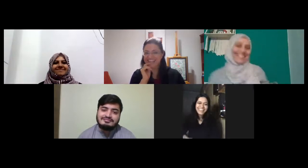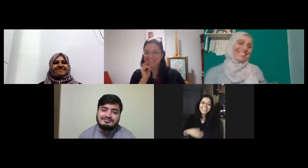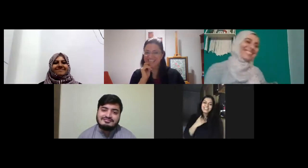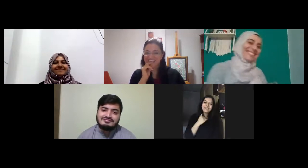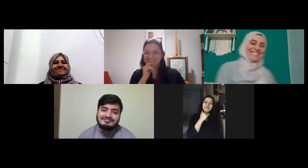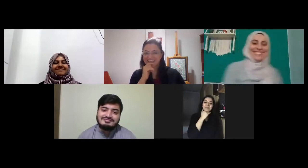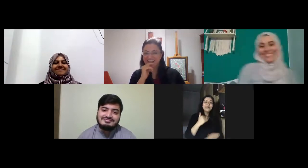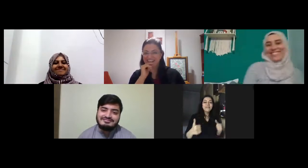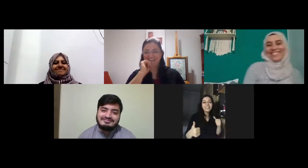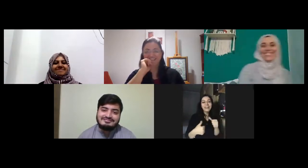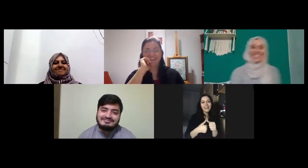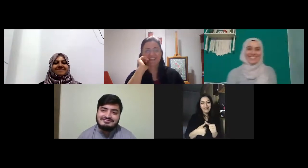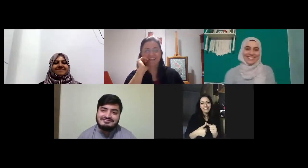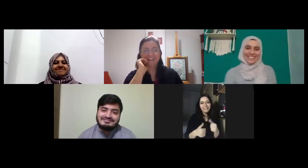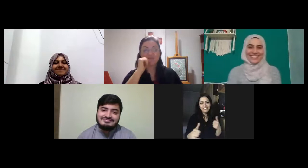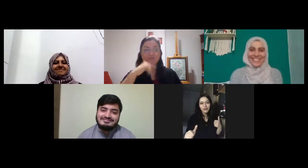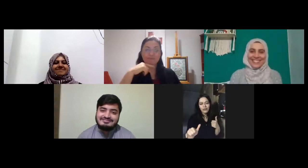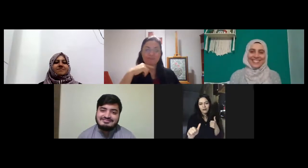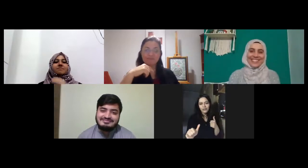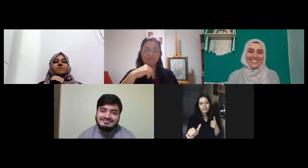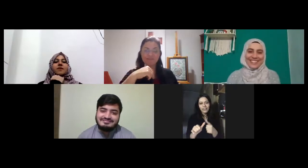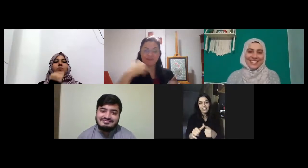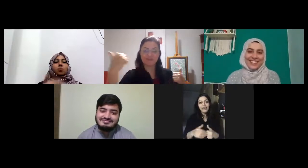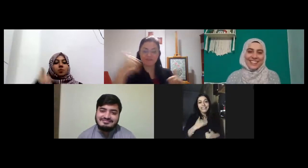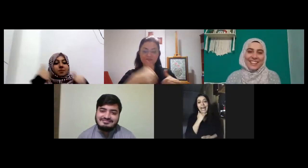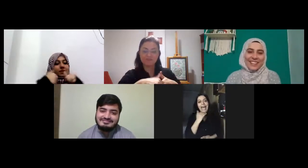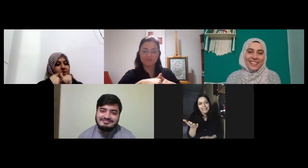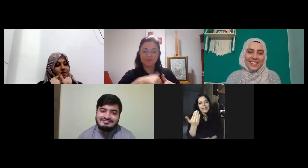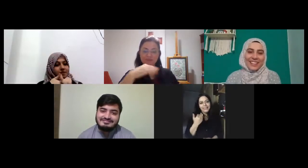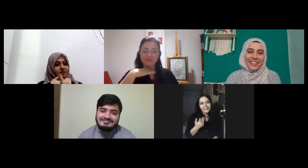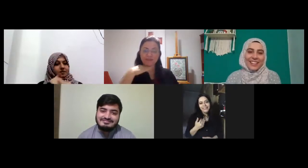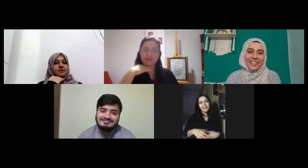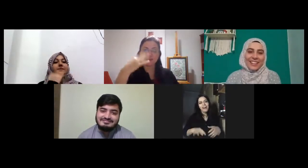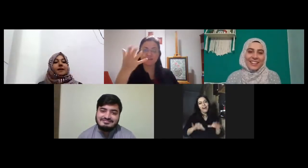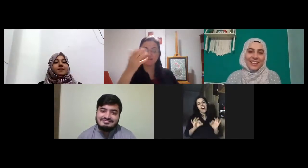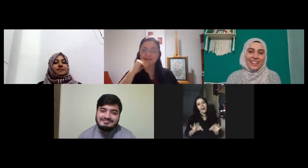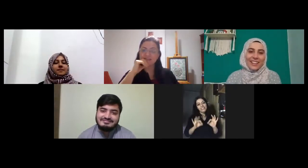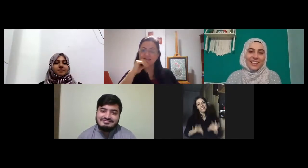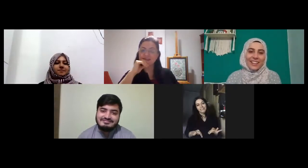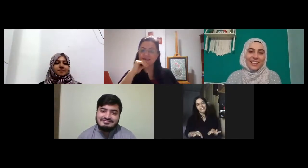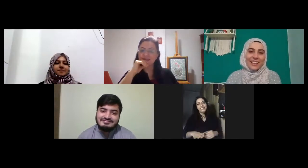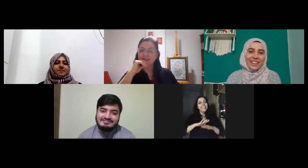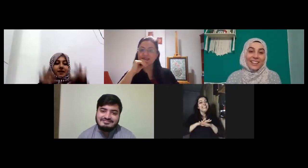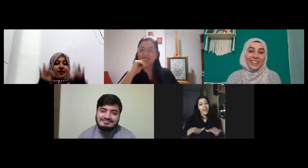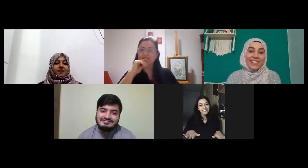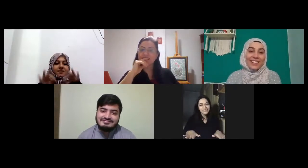burama kadar şöyle pardon kadar geldi artık yeter yeter